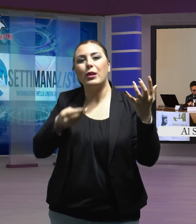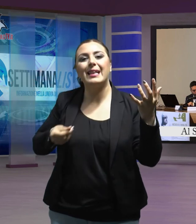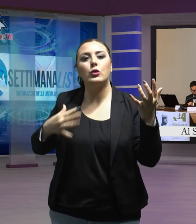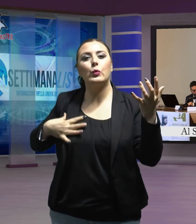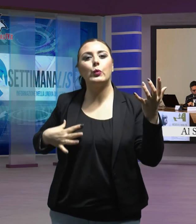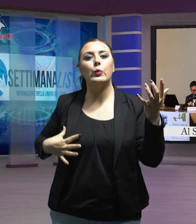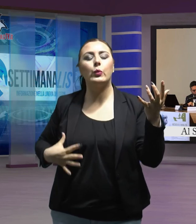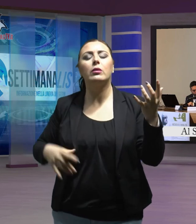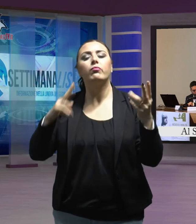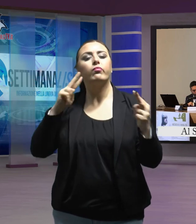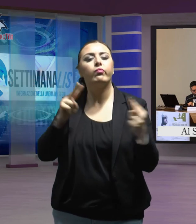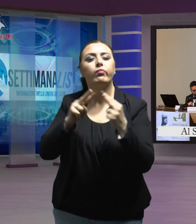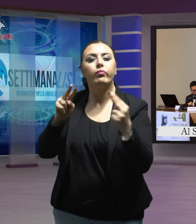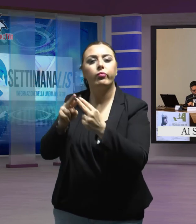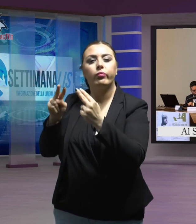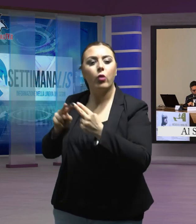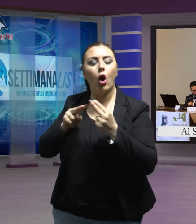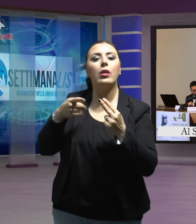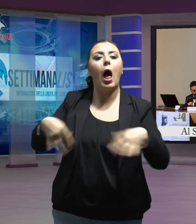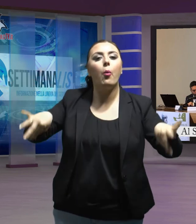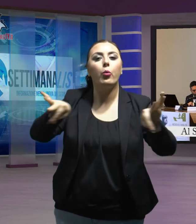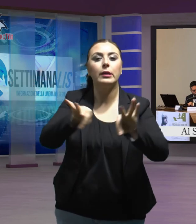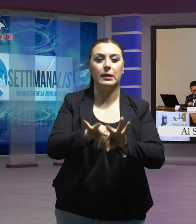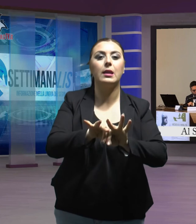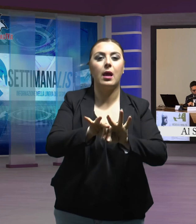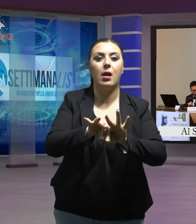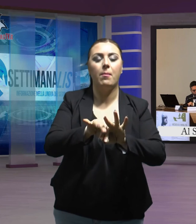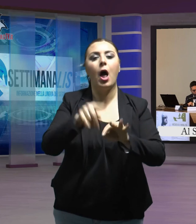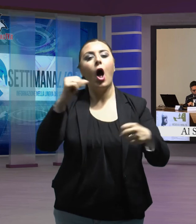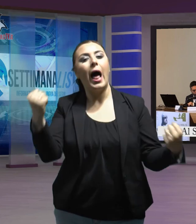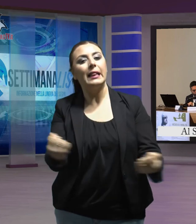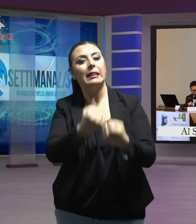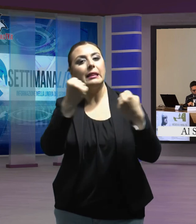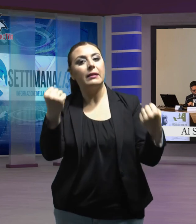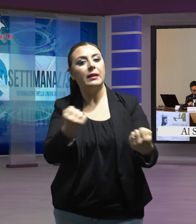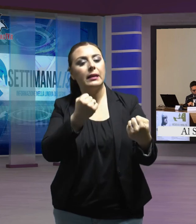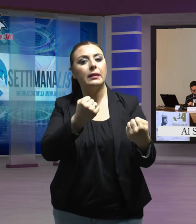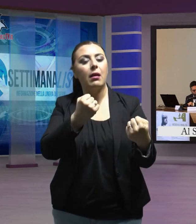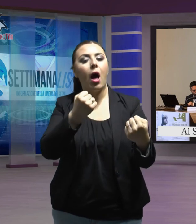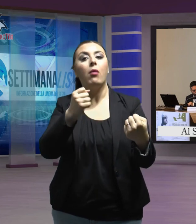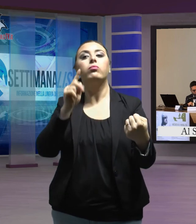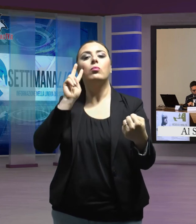serie di incontri, appuntamenti e attività ludiche per ragazzi